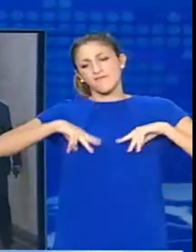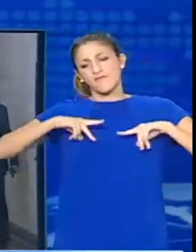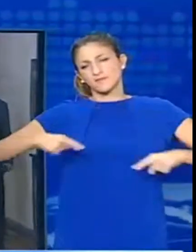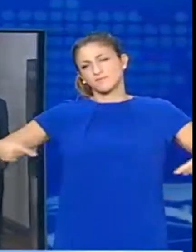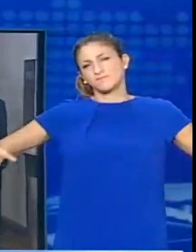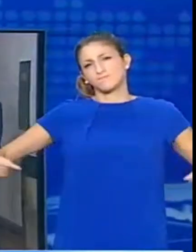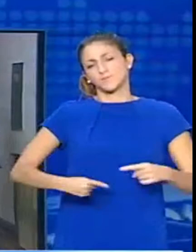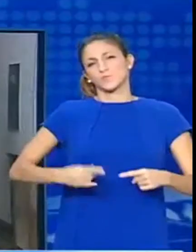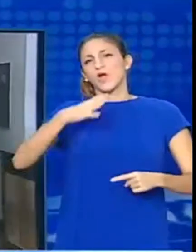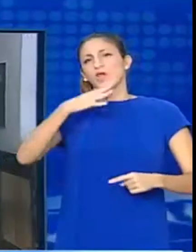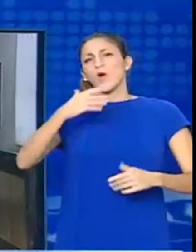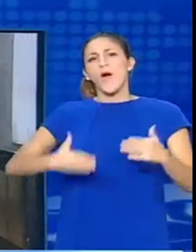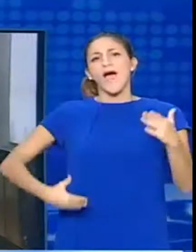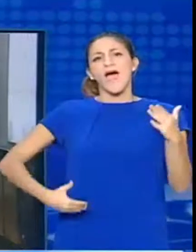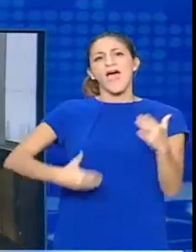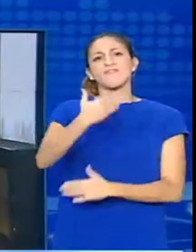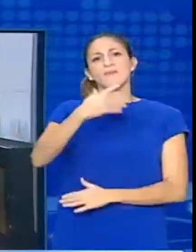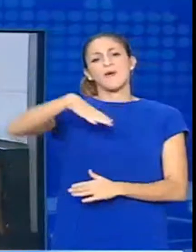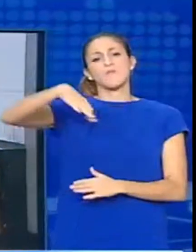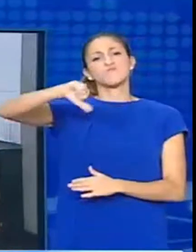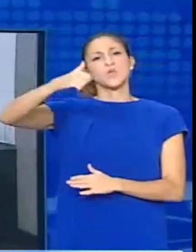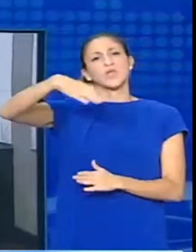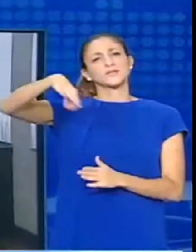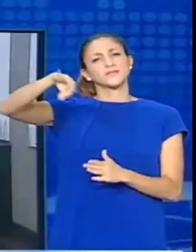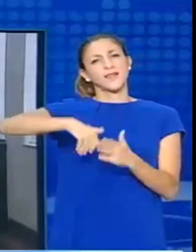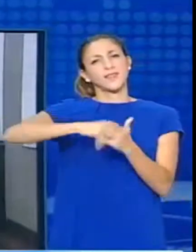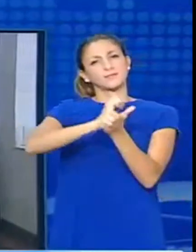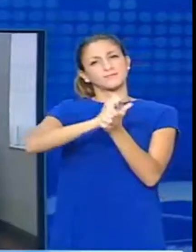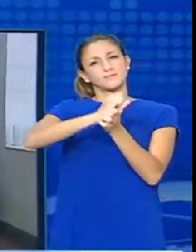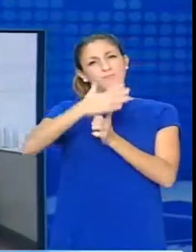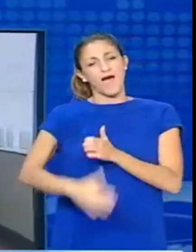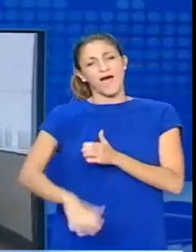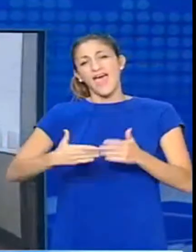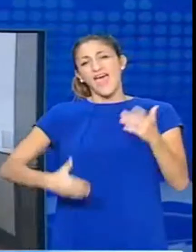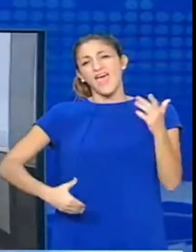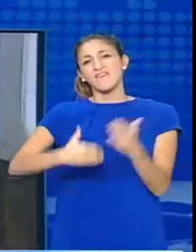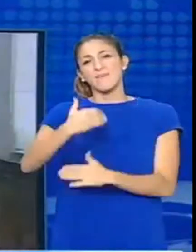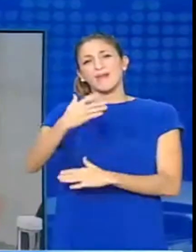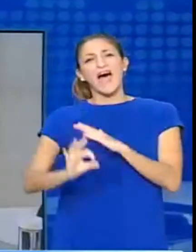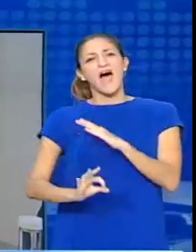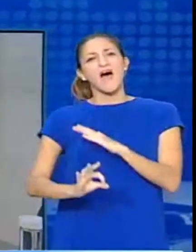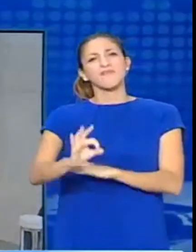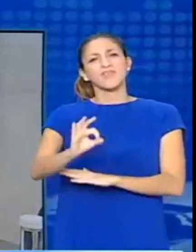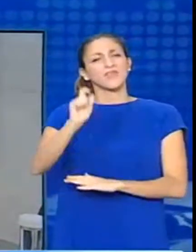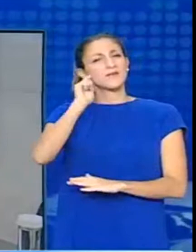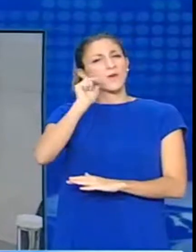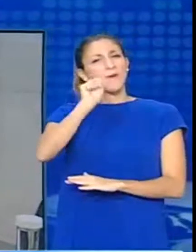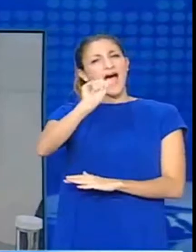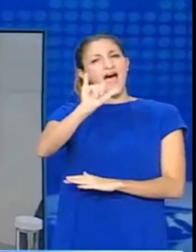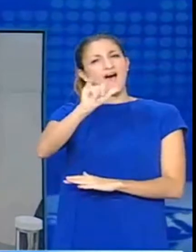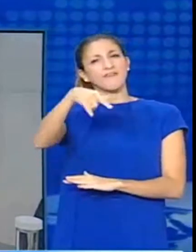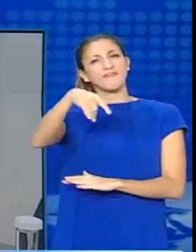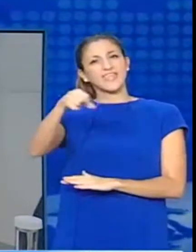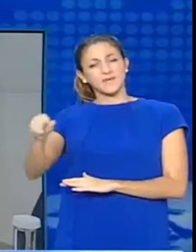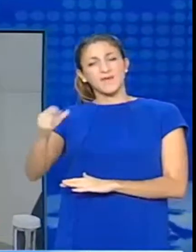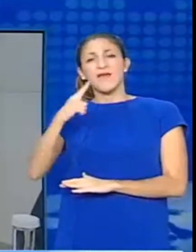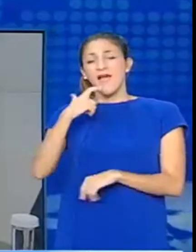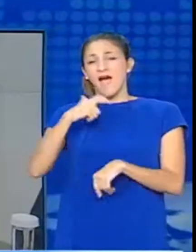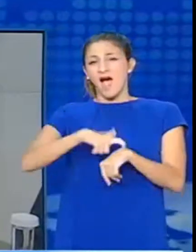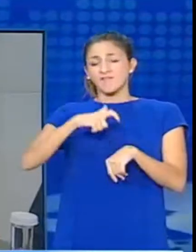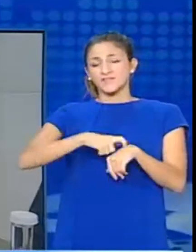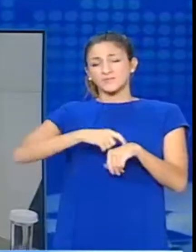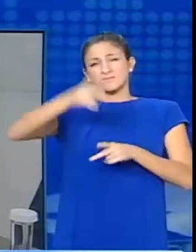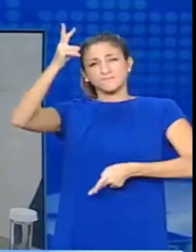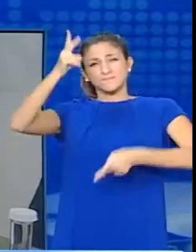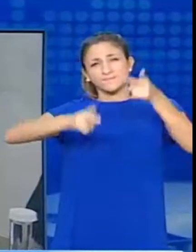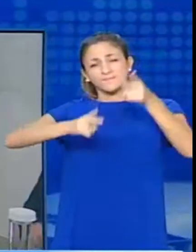σημειώθηκε με αφορμή το πρωτοσέλιβο δημοσίευμα της εφημερίδας Αυγή που κάνει λόγο για προβοκάτσια που στείνεται κατά της αριστεράς και των κινημάτων.